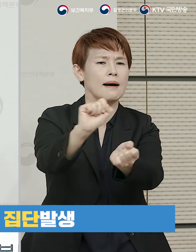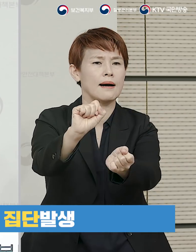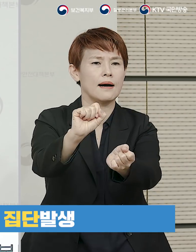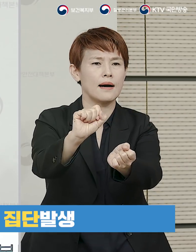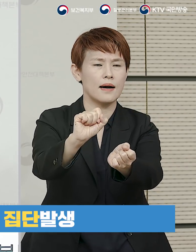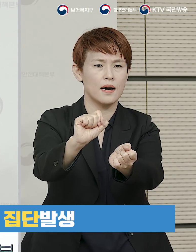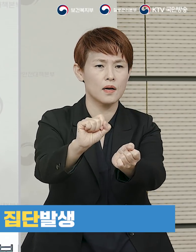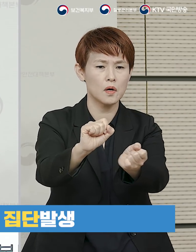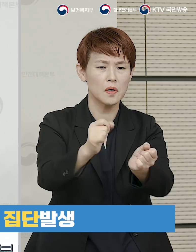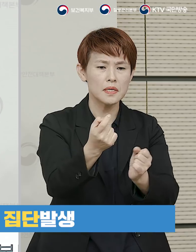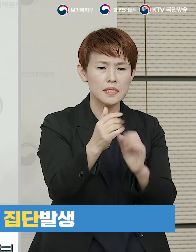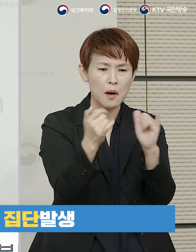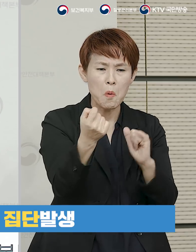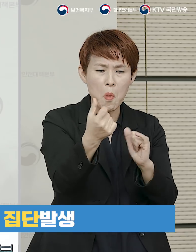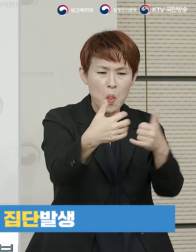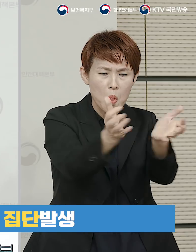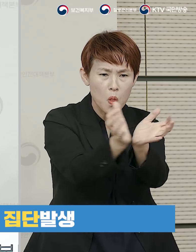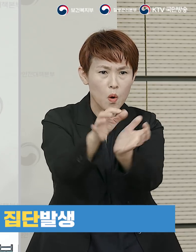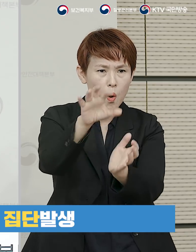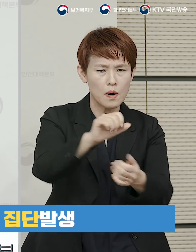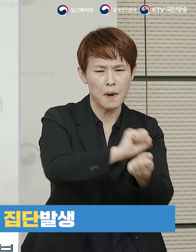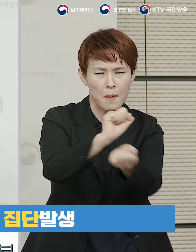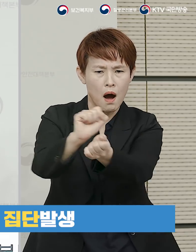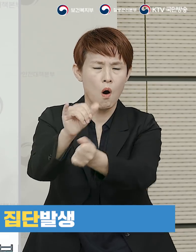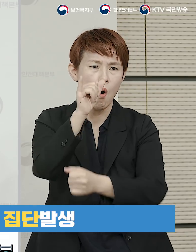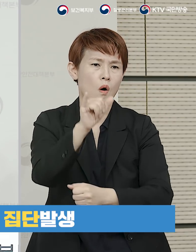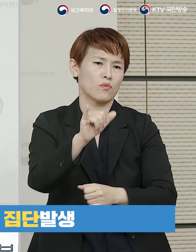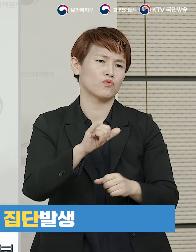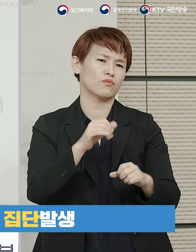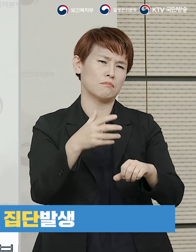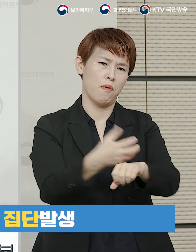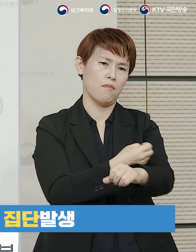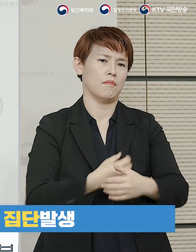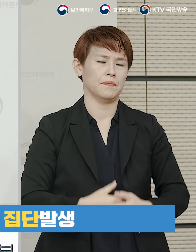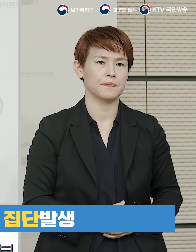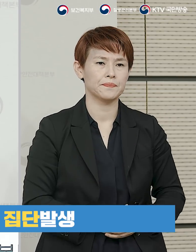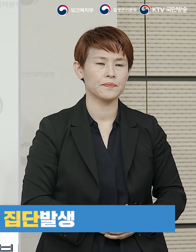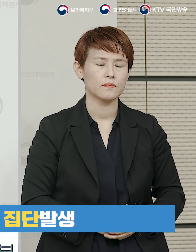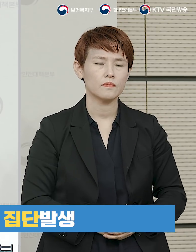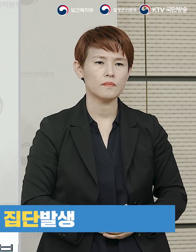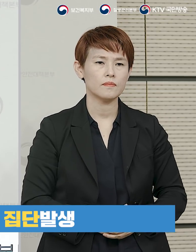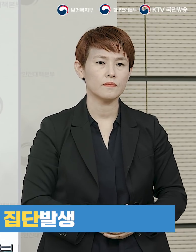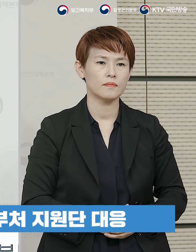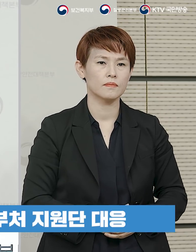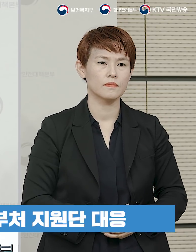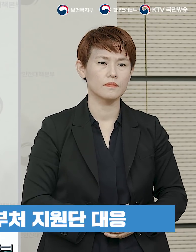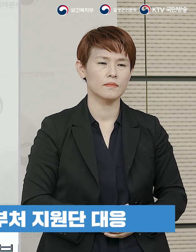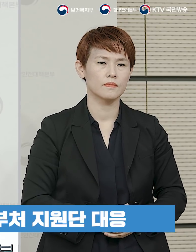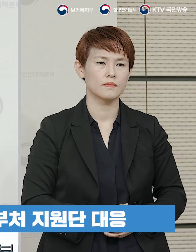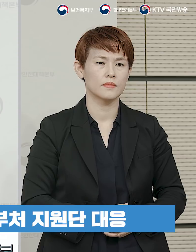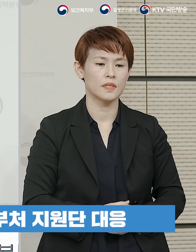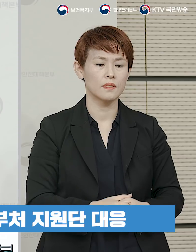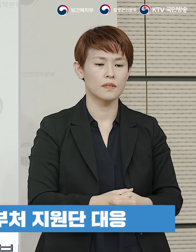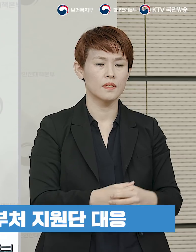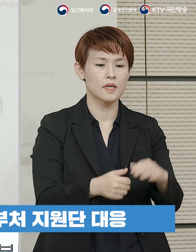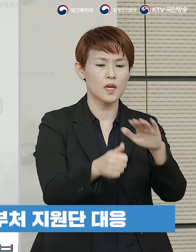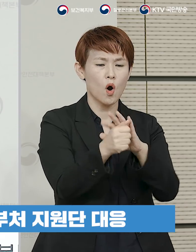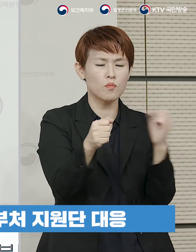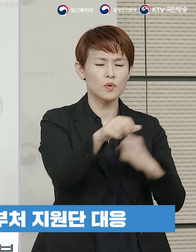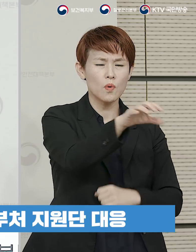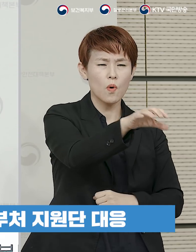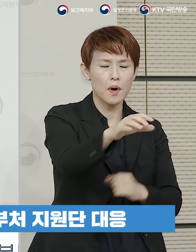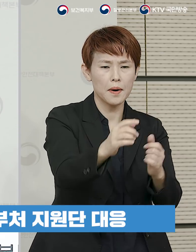소규모 시설 등에서의 집단 발생 사례도 증가하고 있습니다 경상북도 전체 지역으로